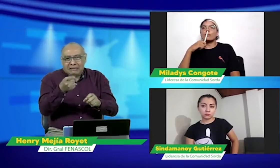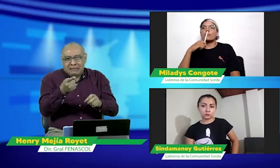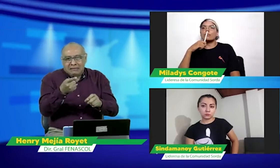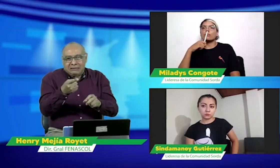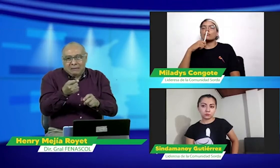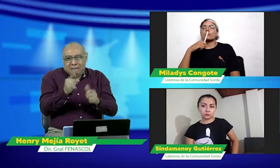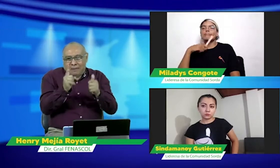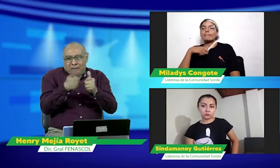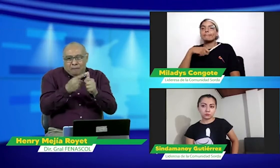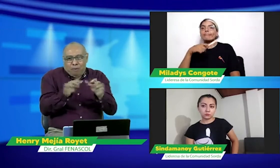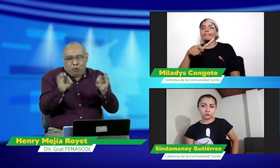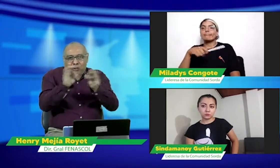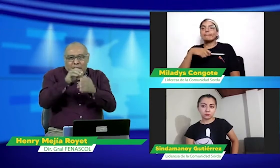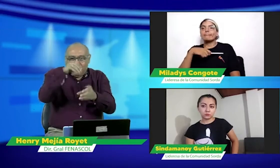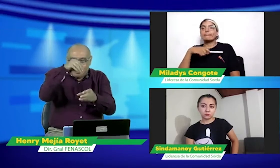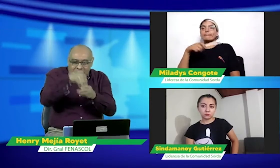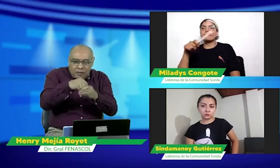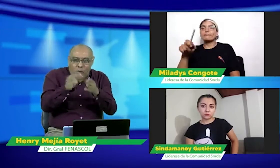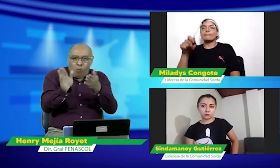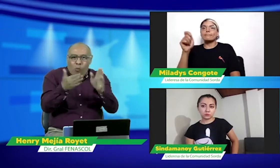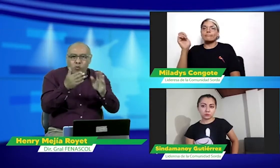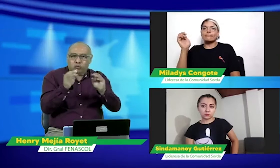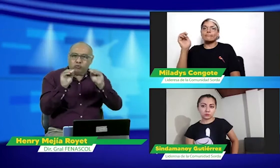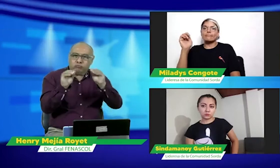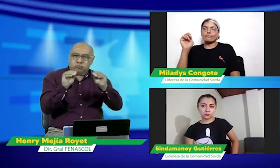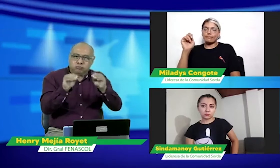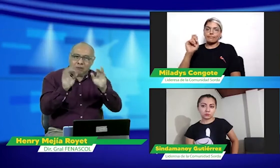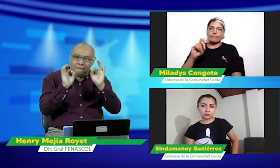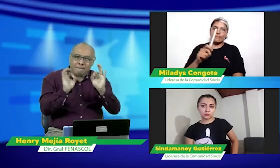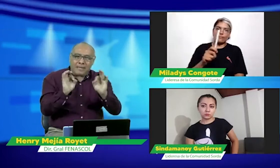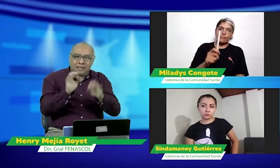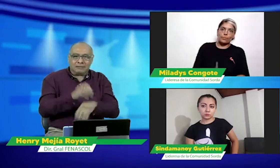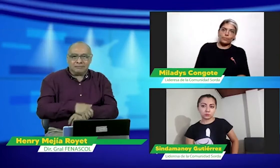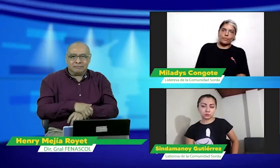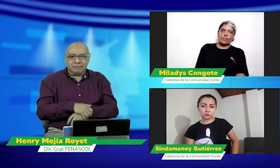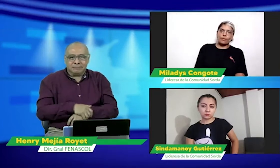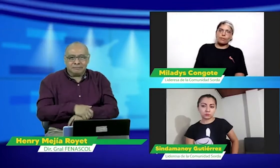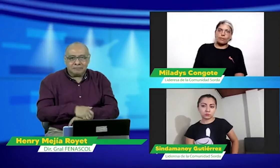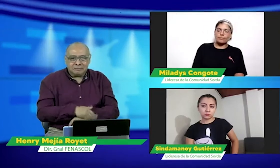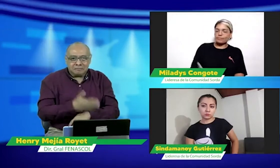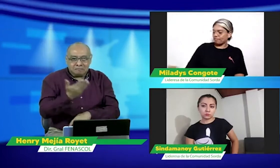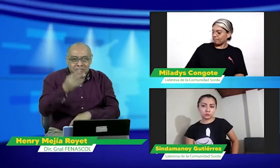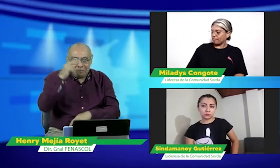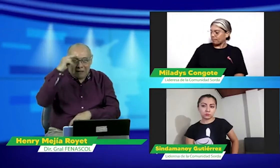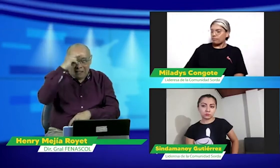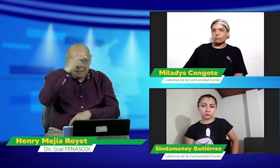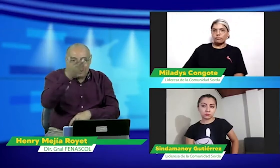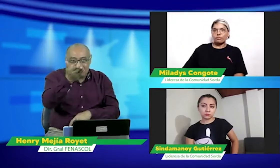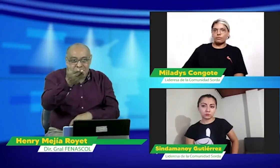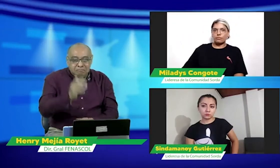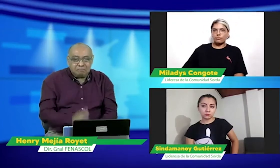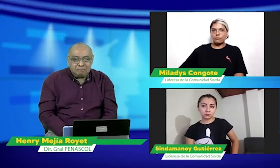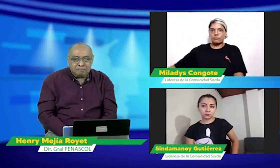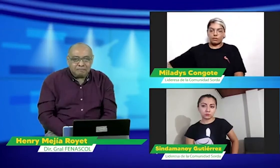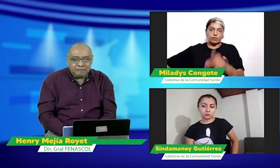sobre el comentario que Luzmari nos ha dejado a este respecto de los cursos de lengua de señas Miladis